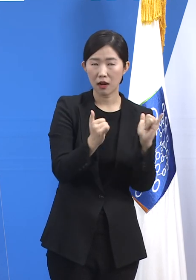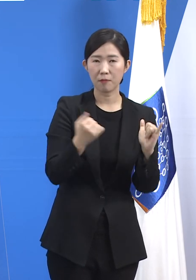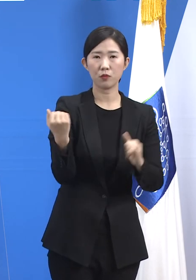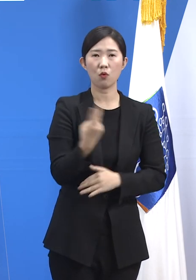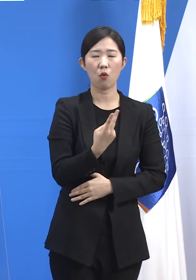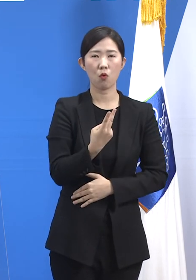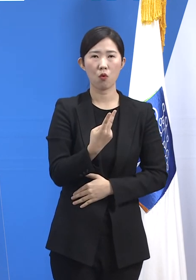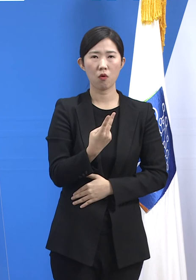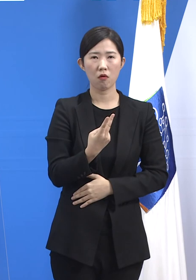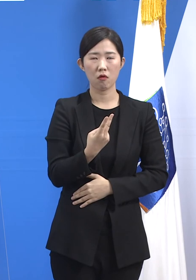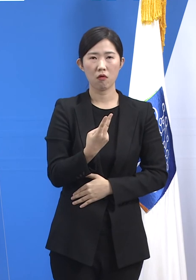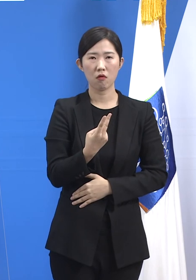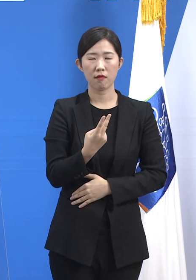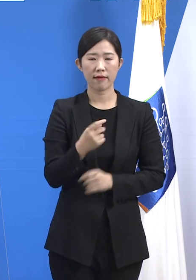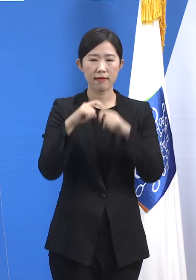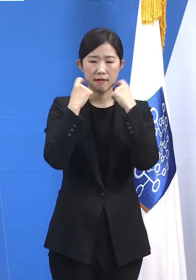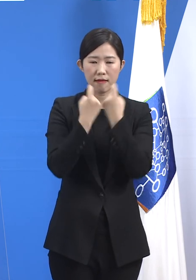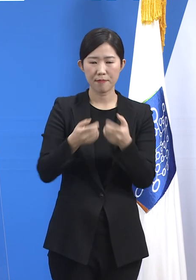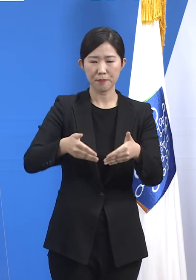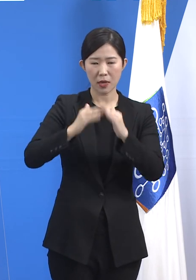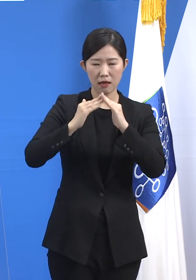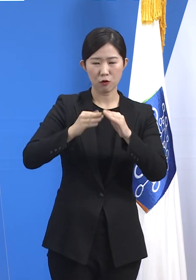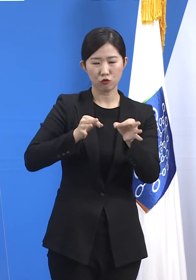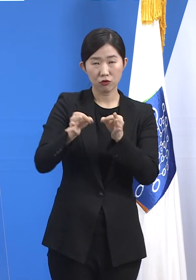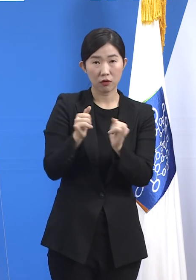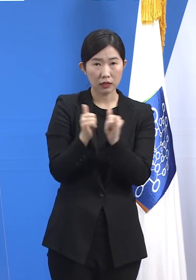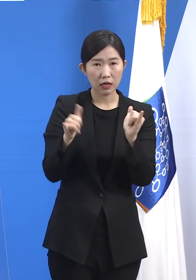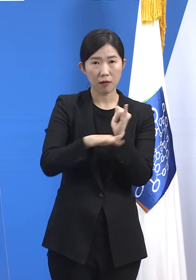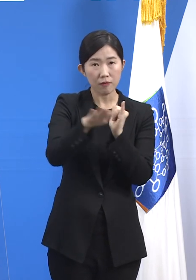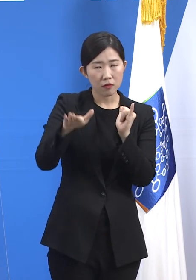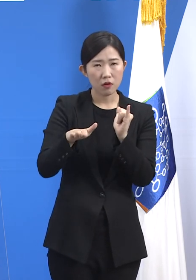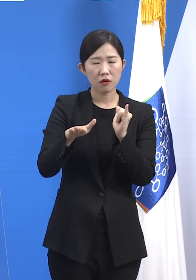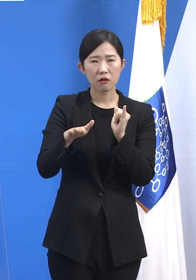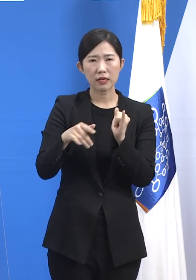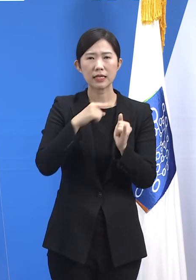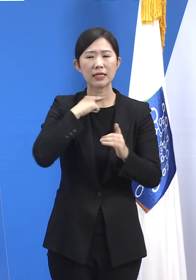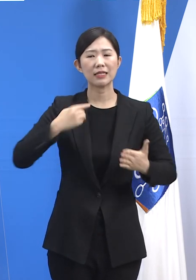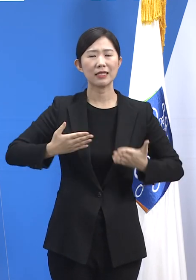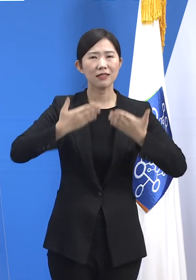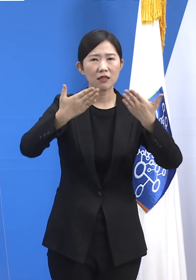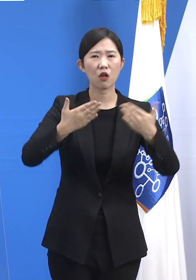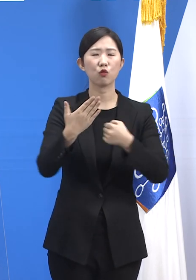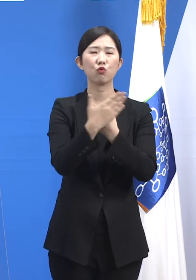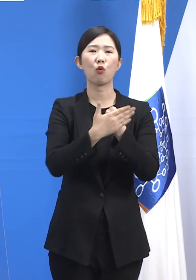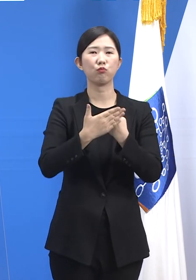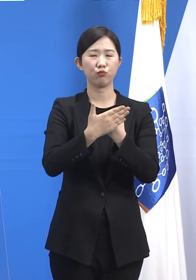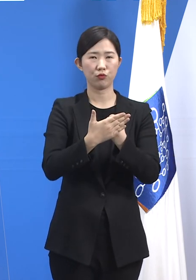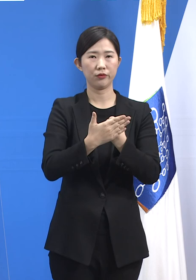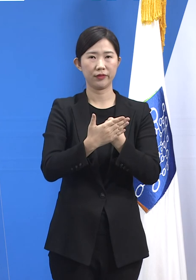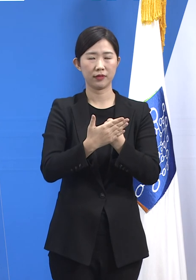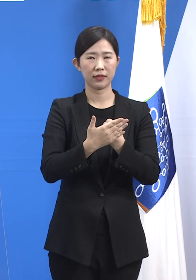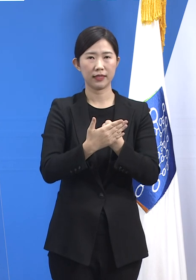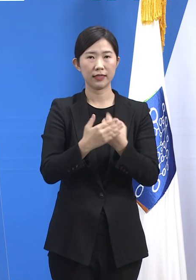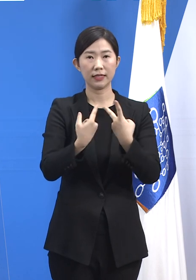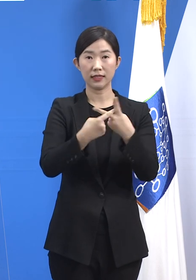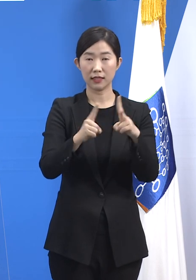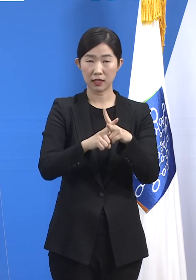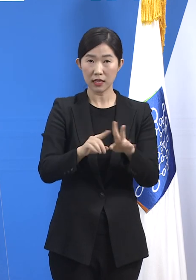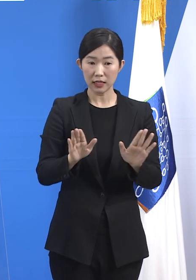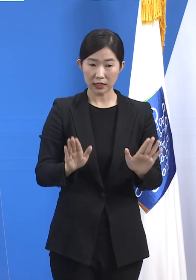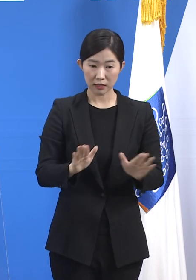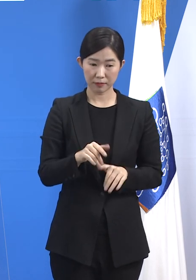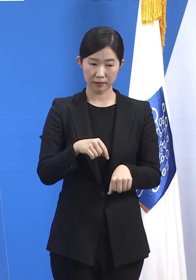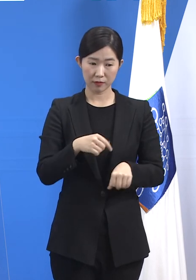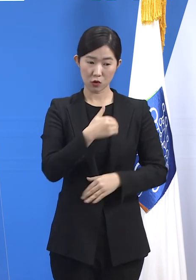많은 시민들의 희생에 기반한 것임을 잘 알고 있습니다. 이 소중한 시간을 헛되어 있을 수 없습니다.